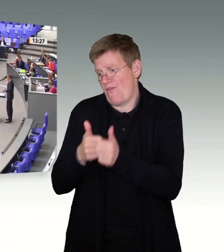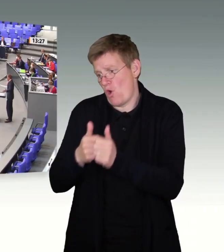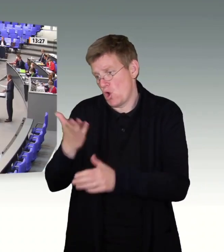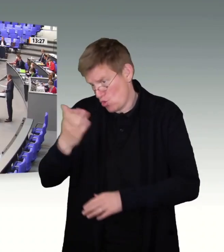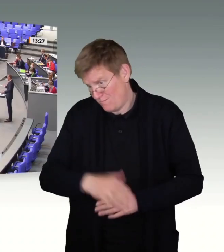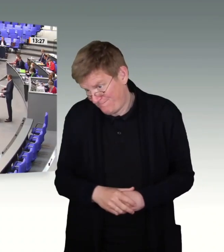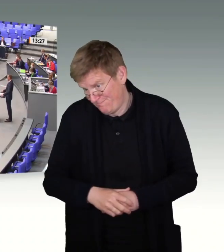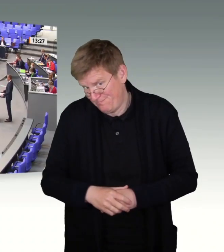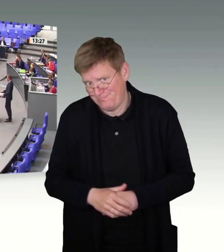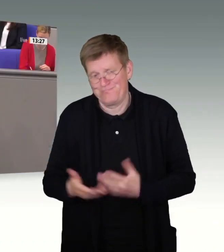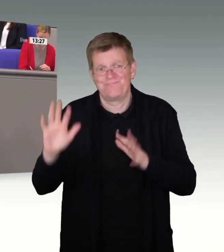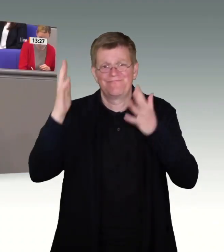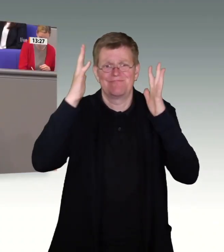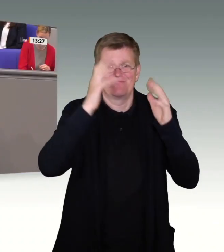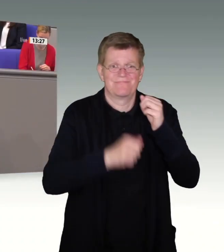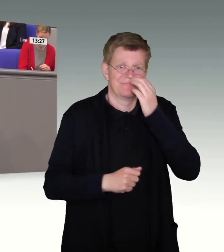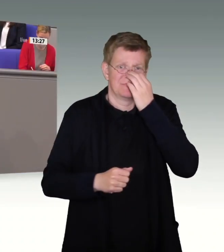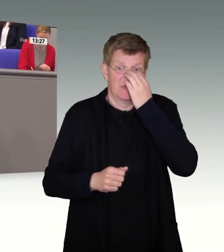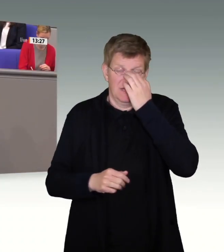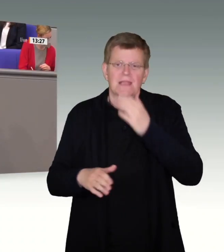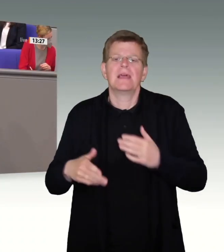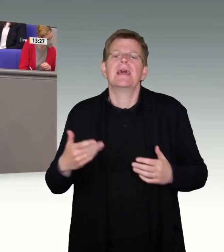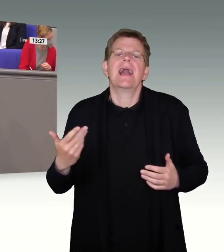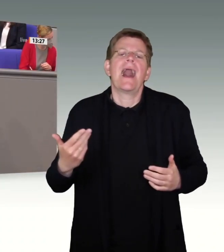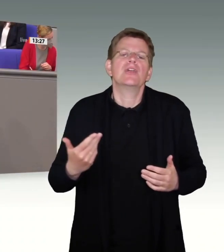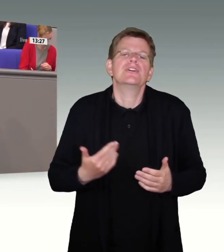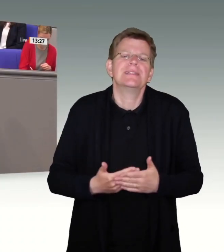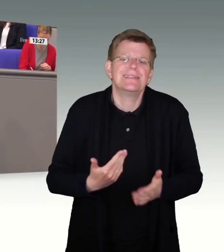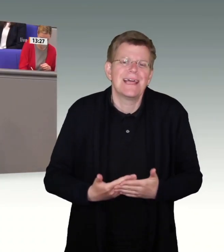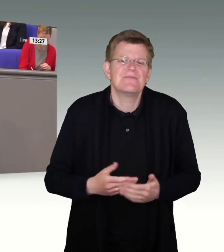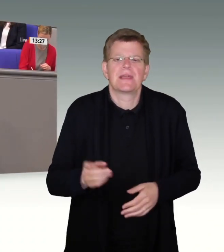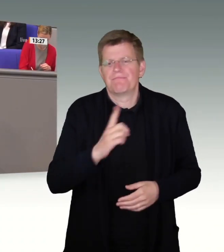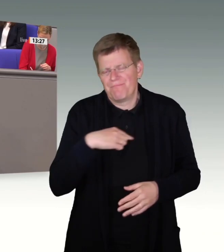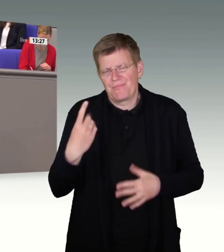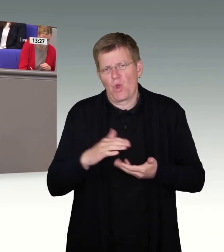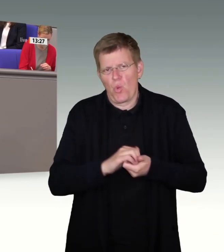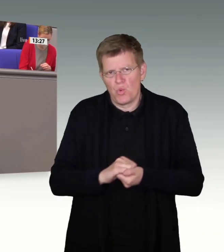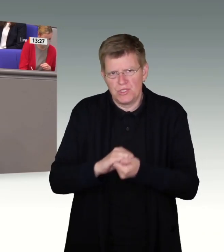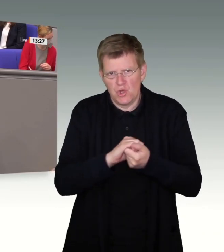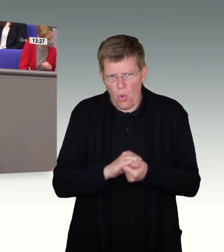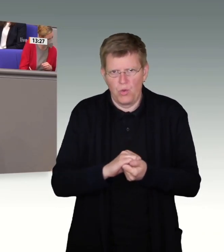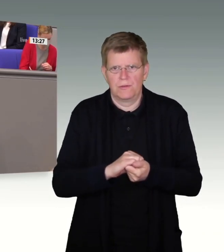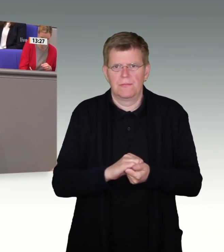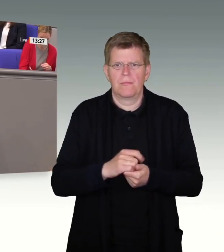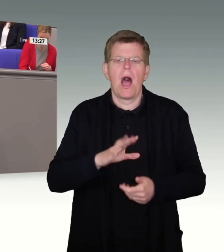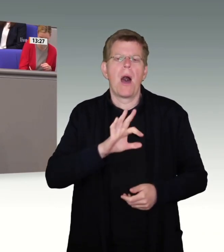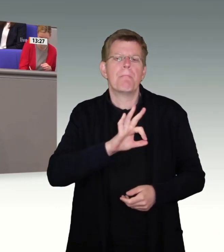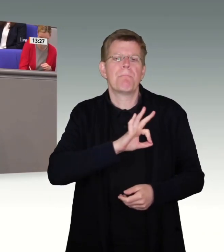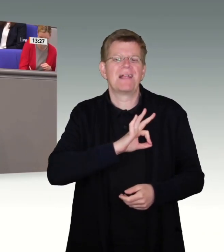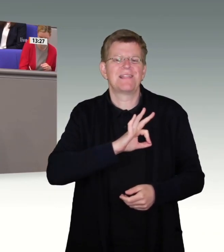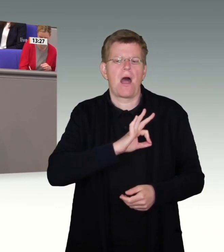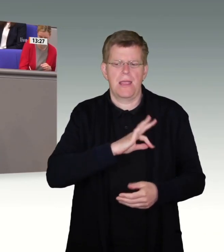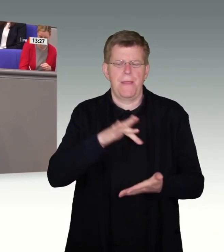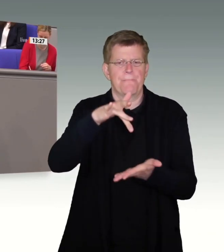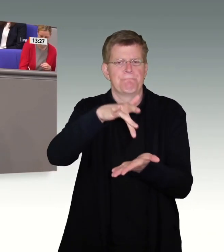Meine Damen und Herren, wir als Union, als Partei der Mitte haben dagegen natürlich immer beide Seiten im Blick. Wir haben das